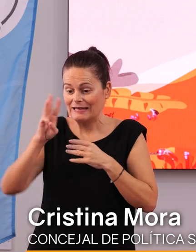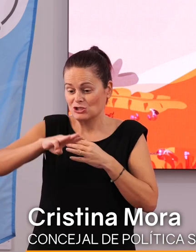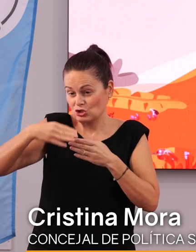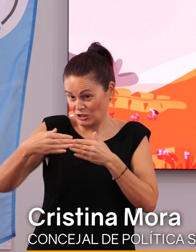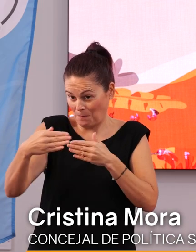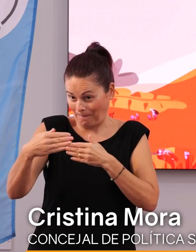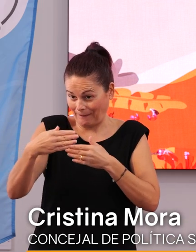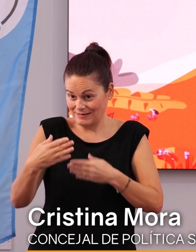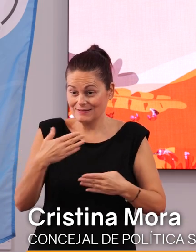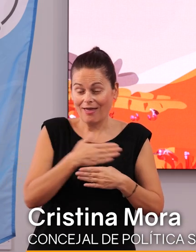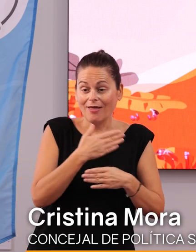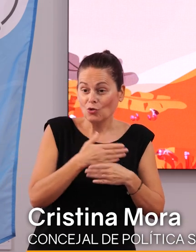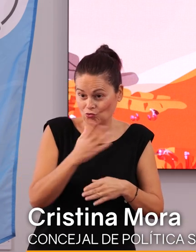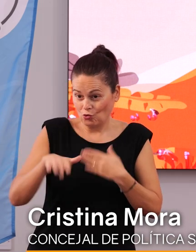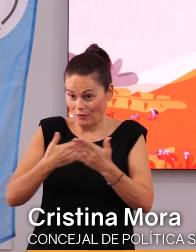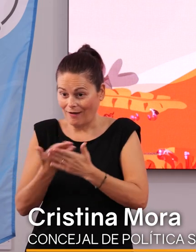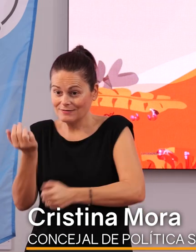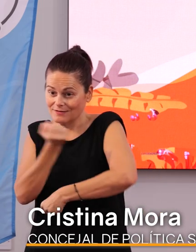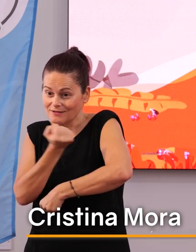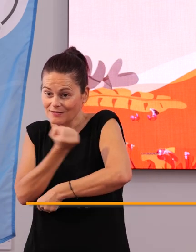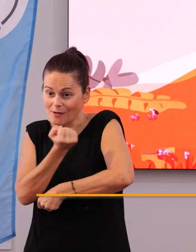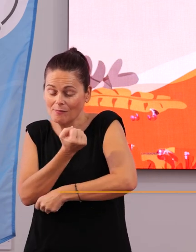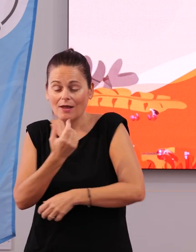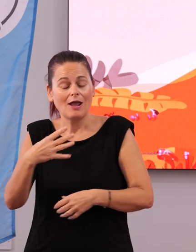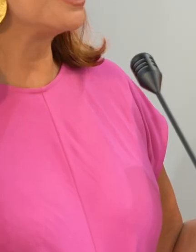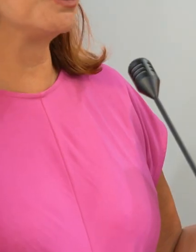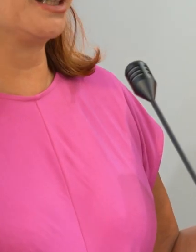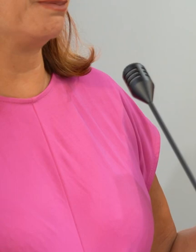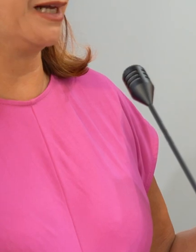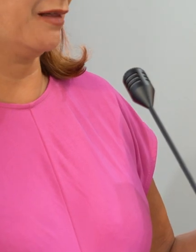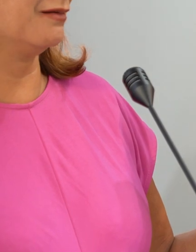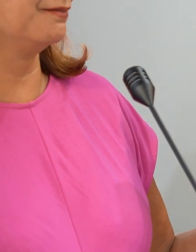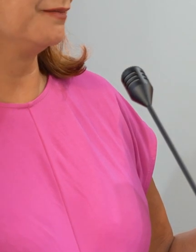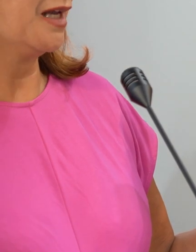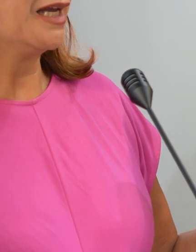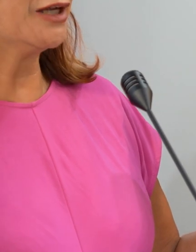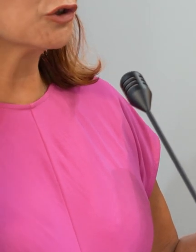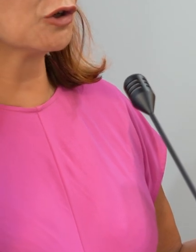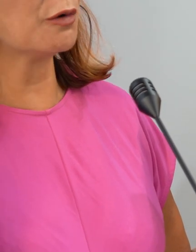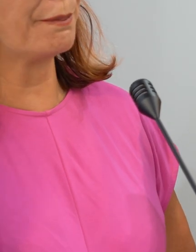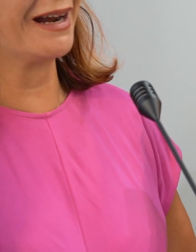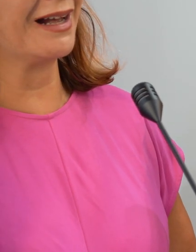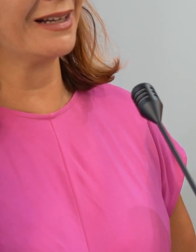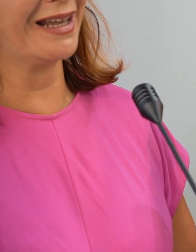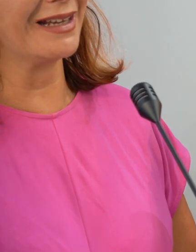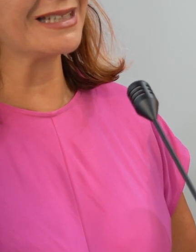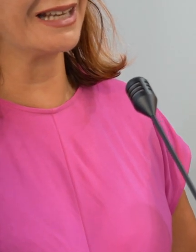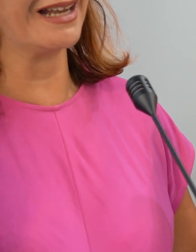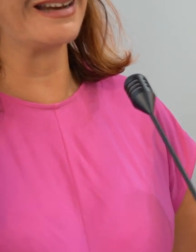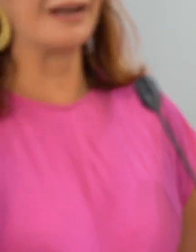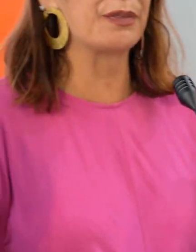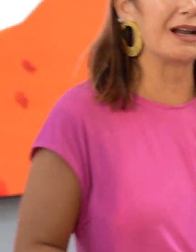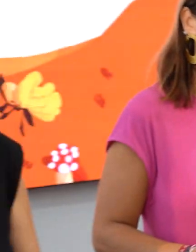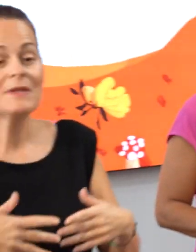trimestre de octubre a diciembre no sería posible sin vuestra implicación. Y no solo para que